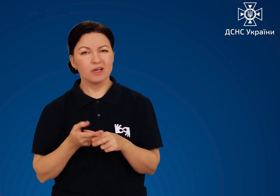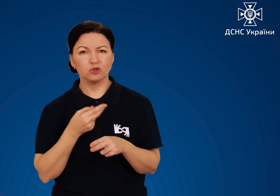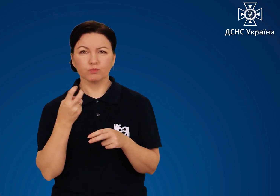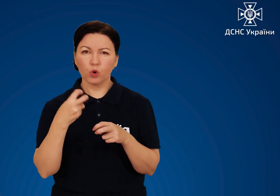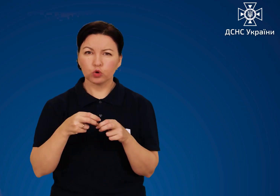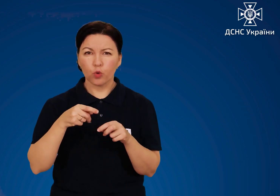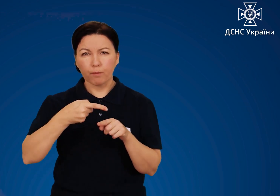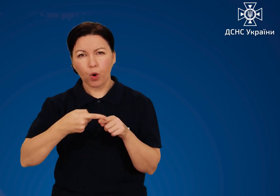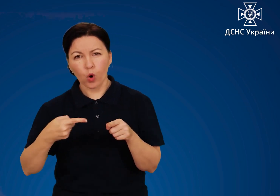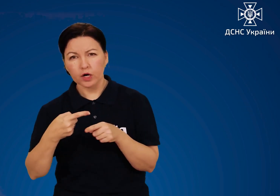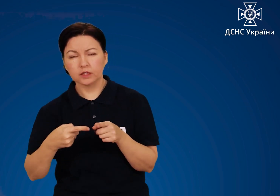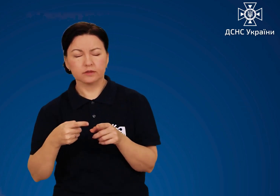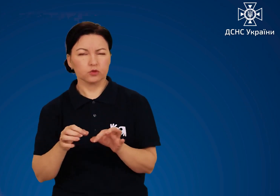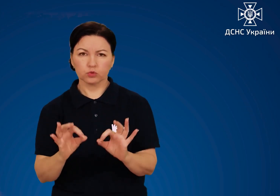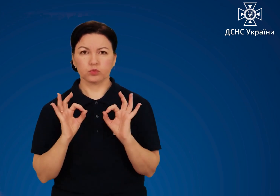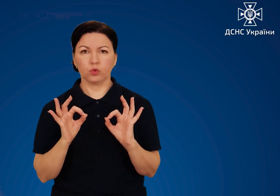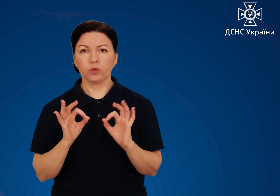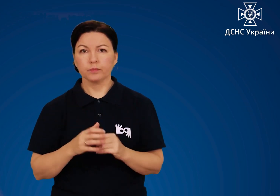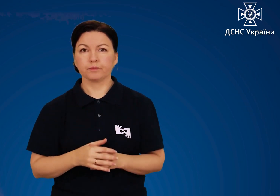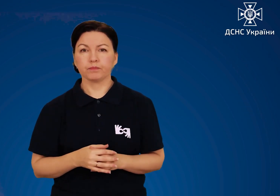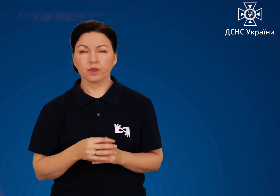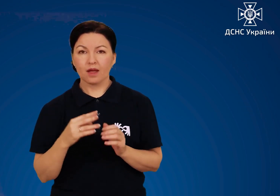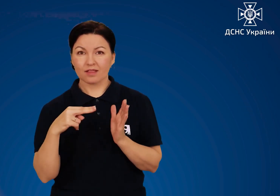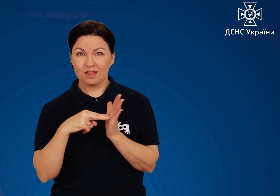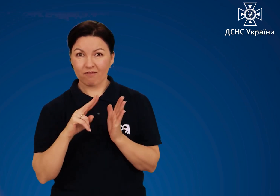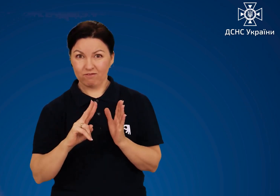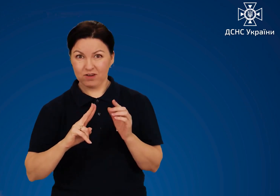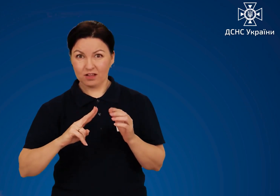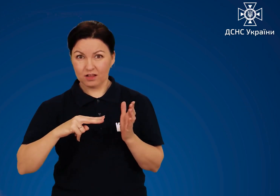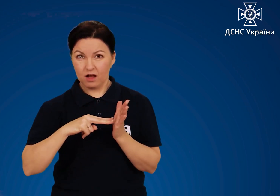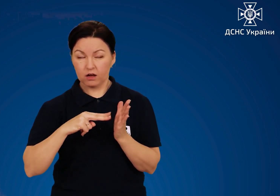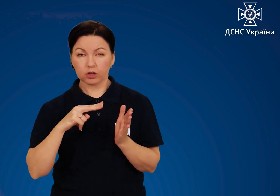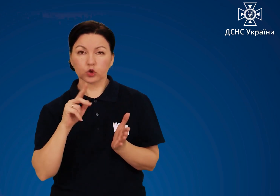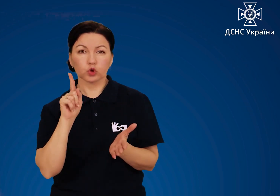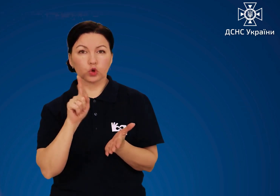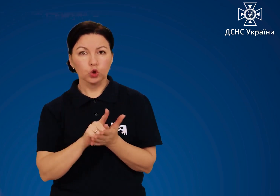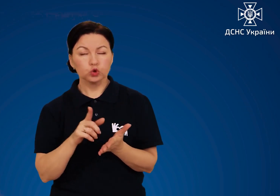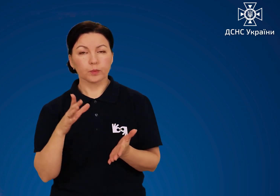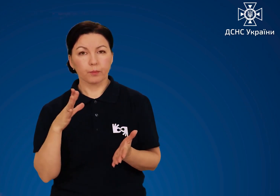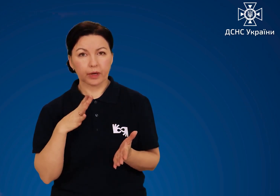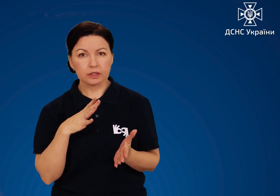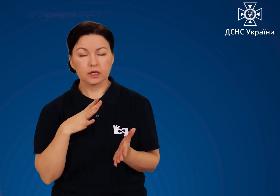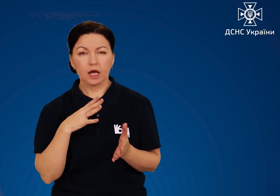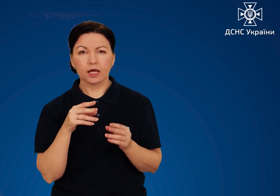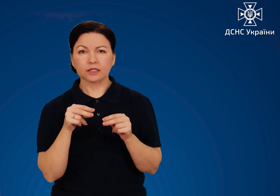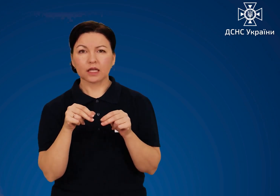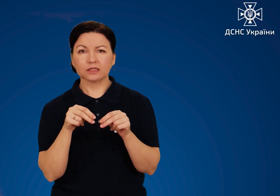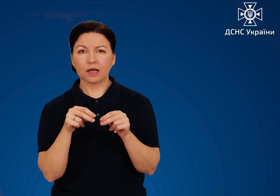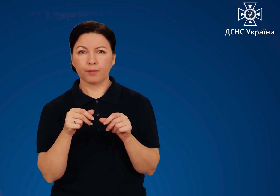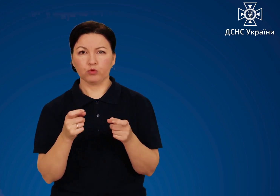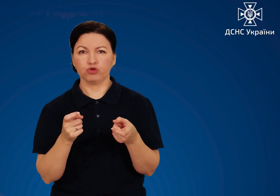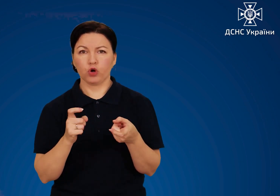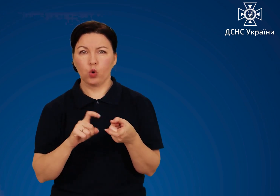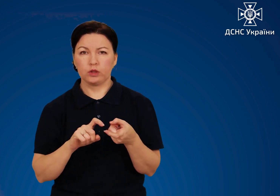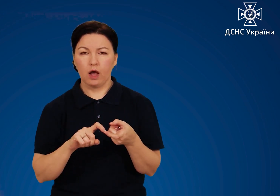без пошкоджень і порізів. На вилках електроприладів повинен бути